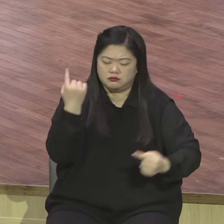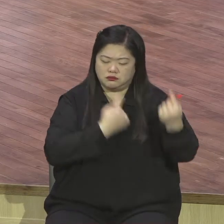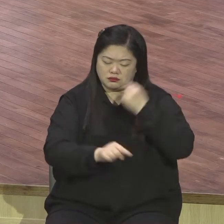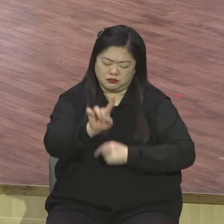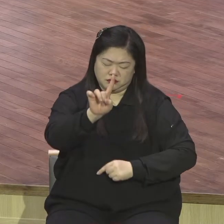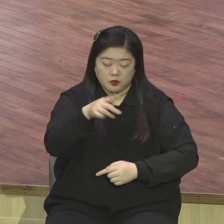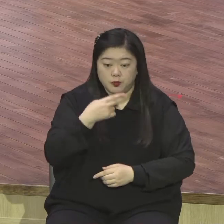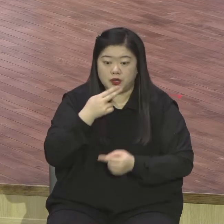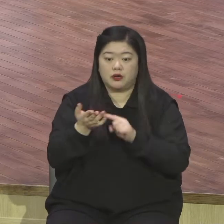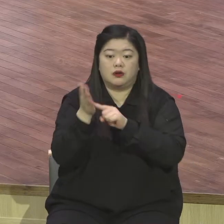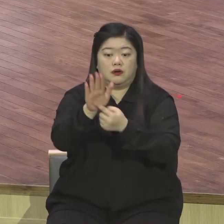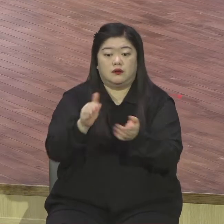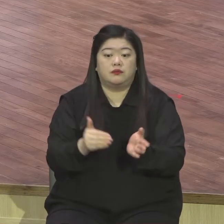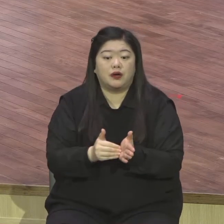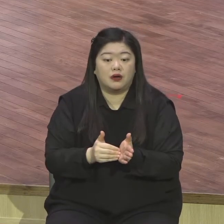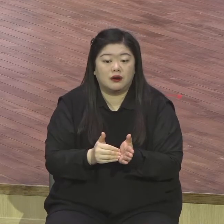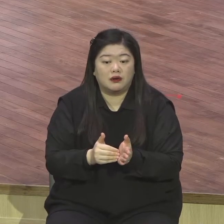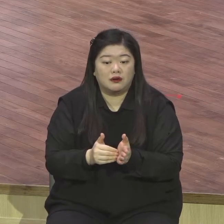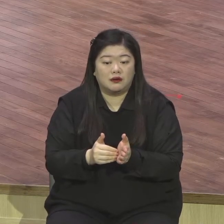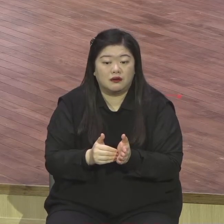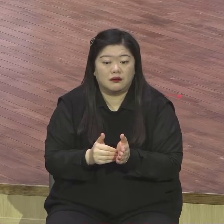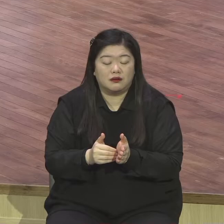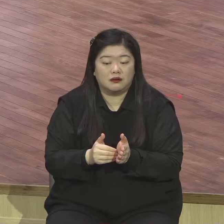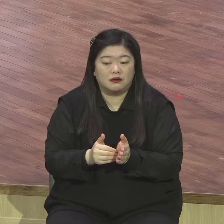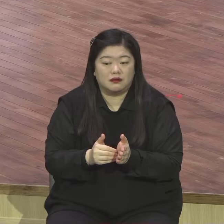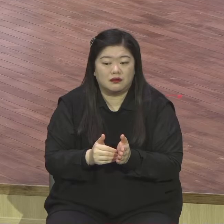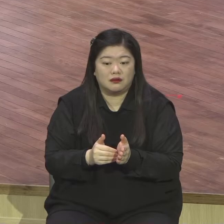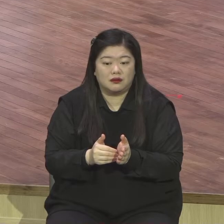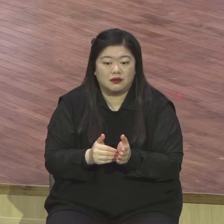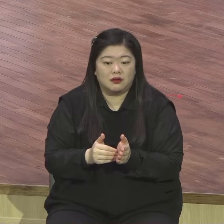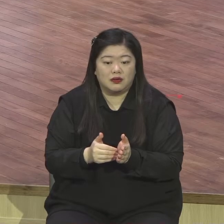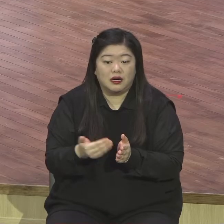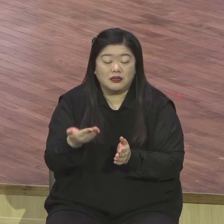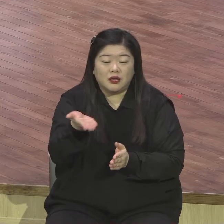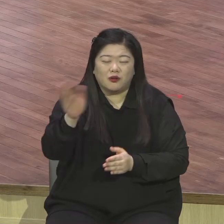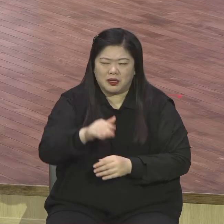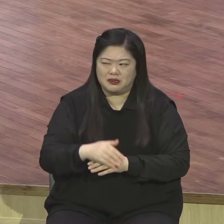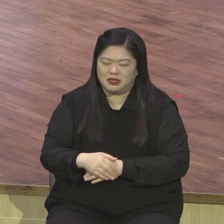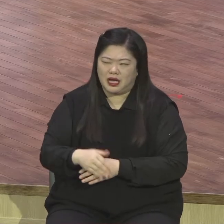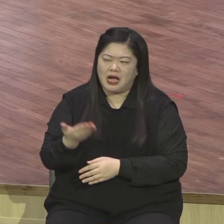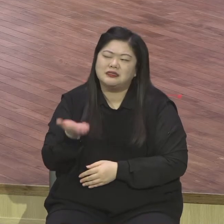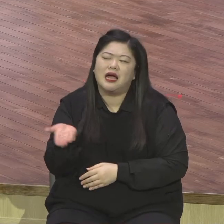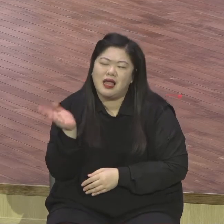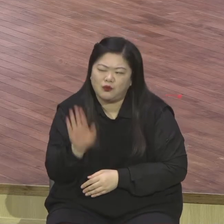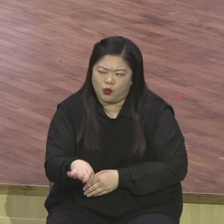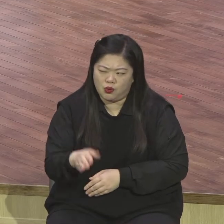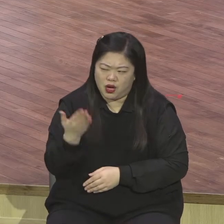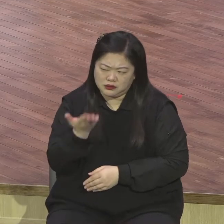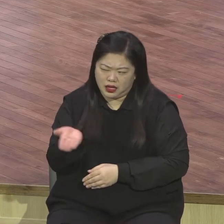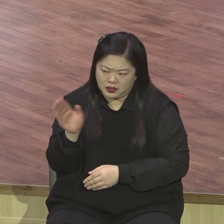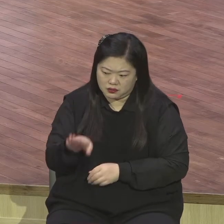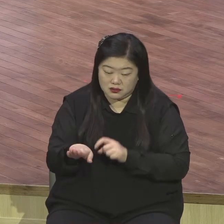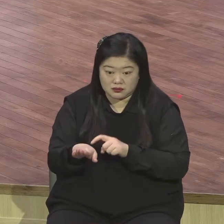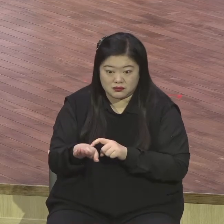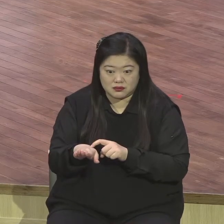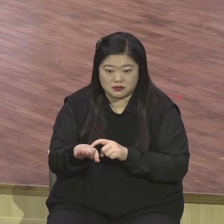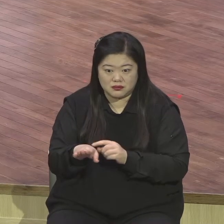그런 거 안 당하면 사람 예수 진실되게 믿을 수 없어요 다 당하기 때문에 이 자리에 나온 거요 다